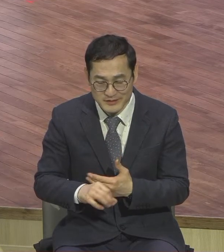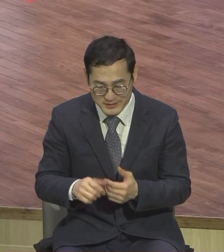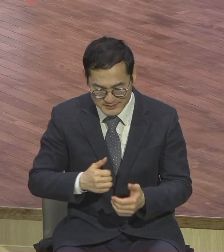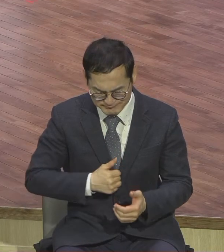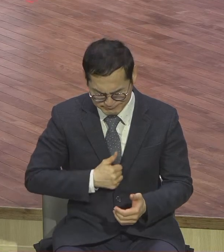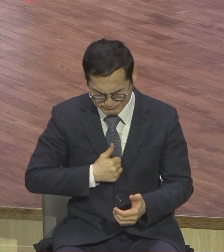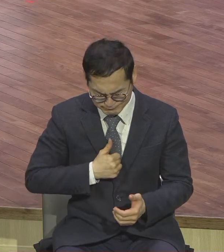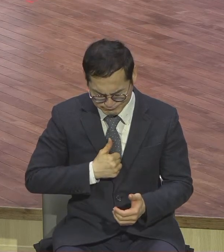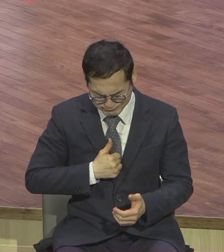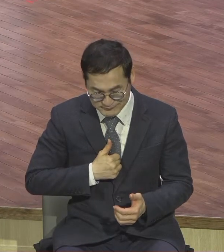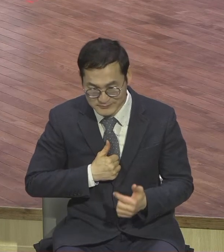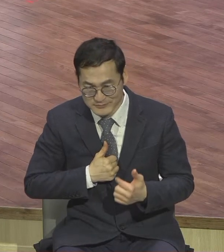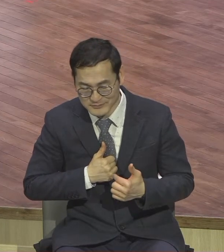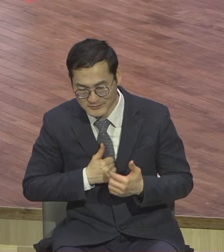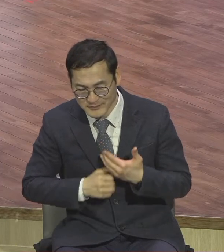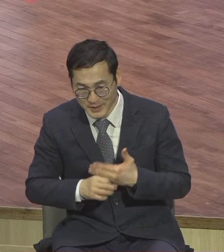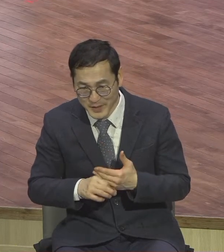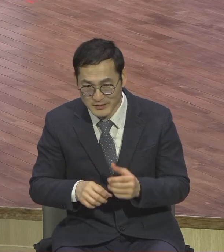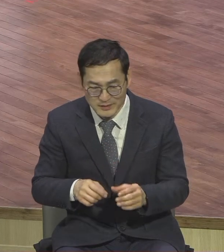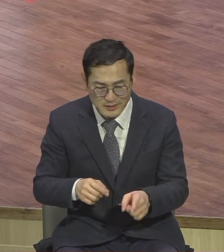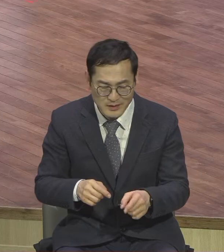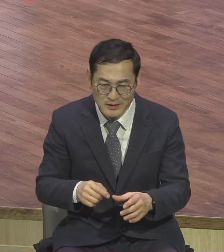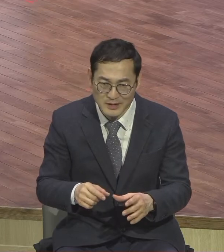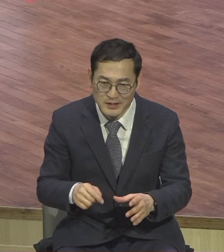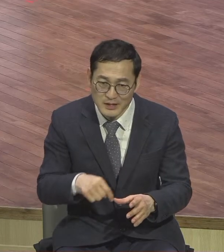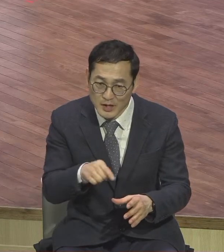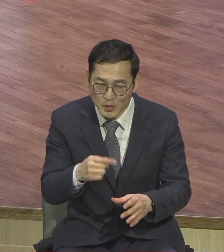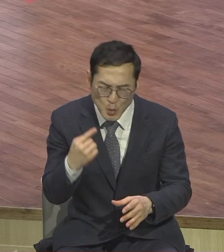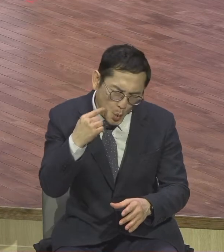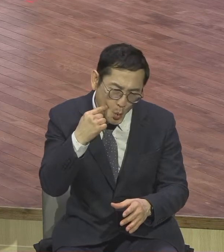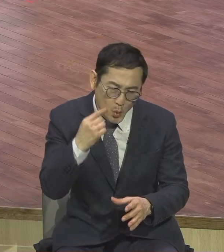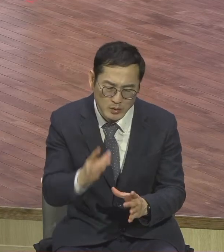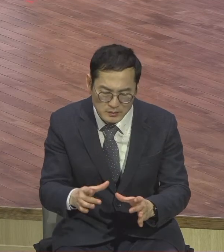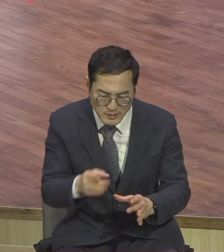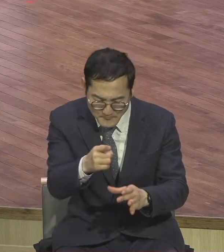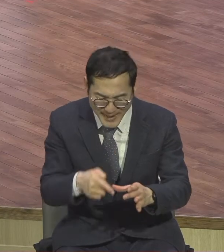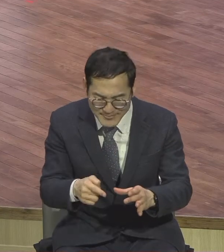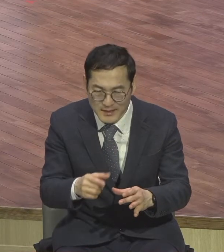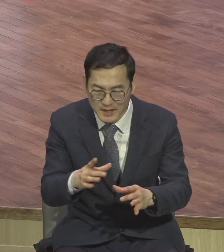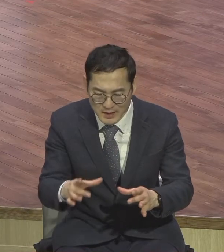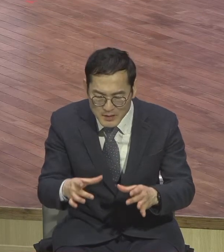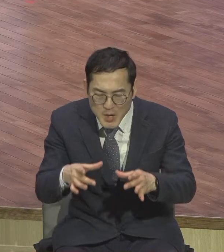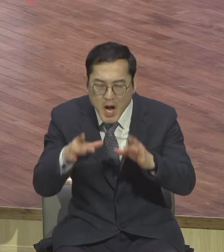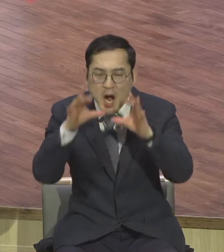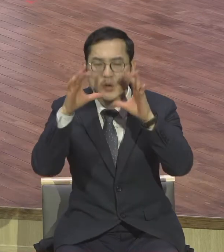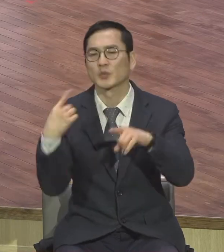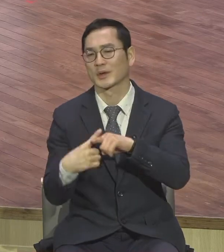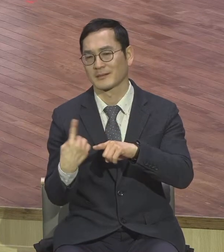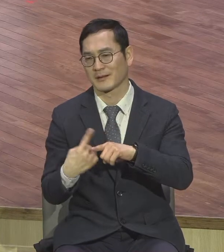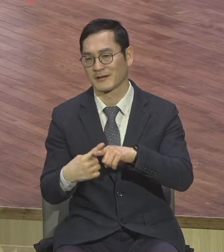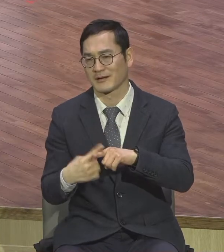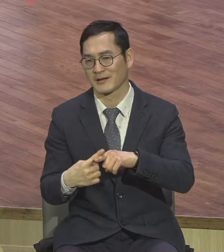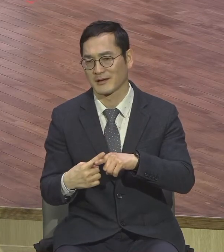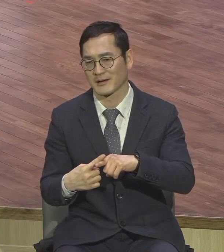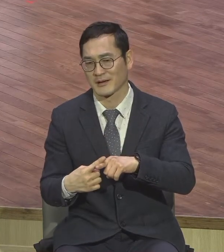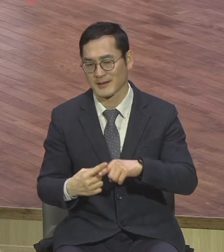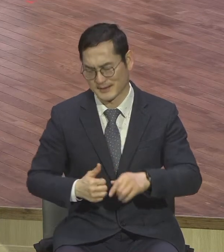어떤 면에서 보면 절반이 아니에요 그 이상이에요 분노의 마음 미워하는 마음